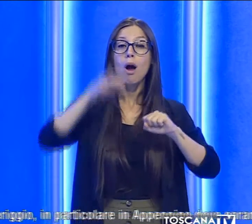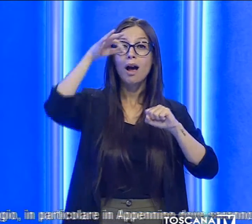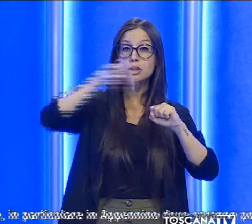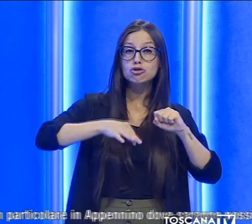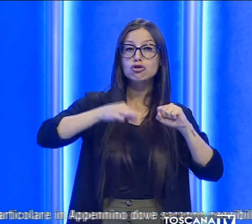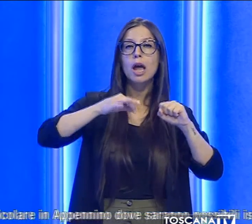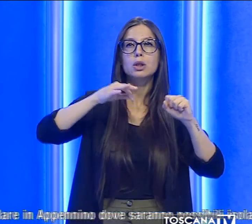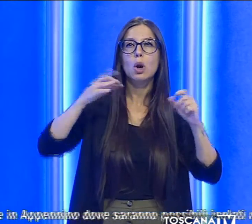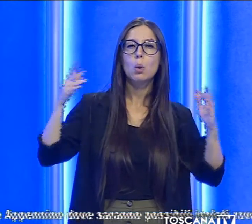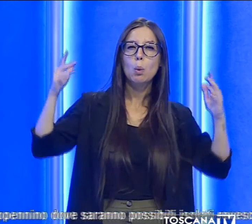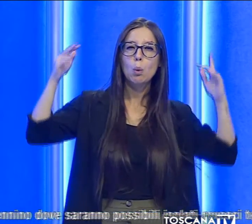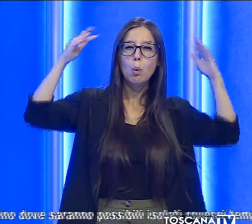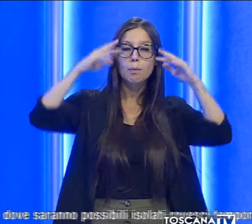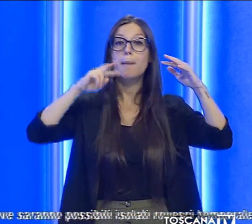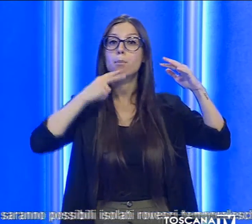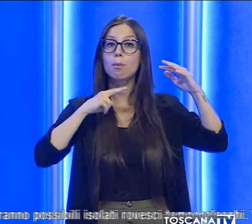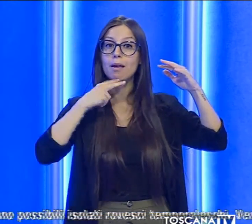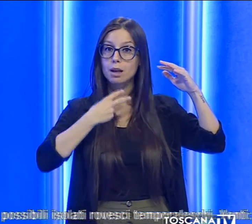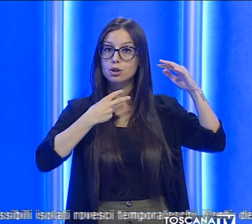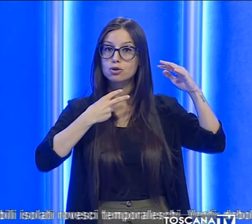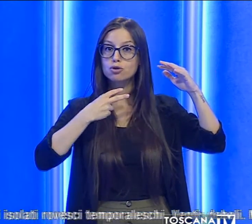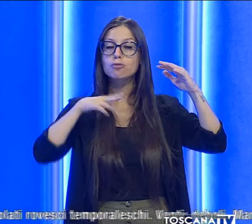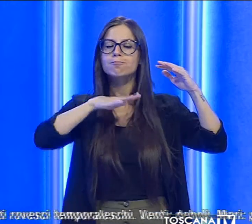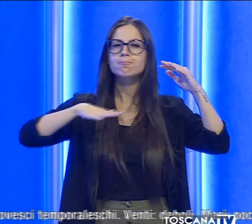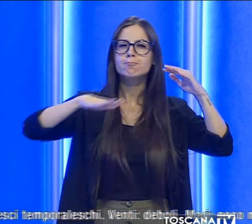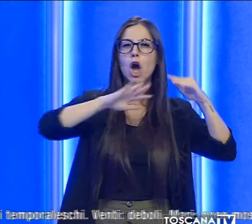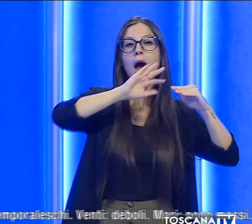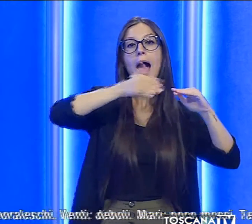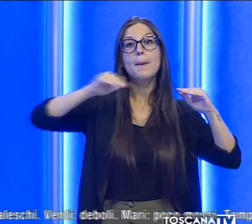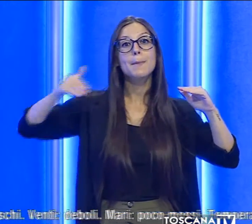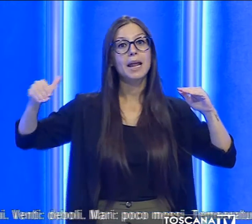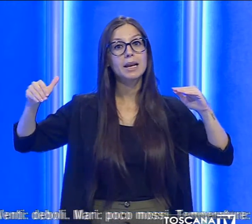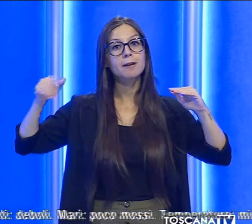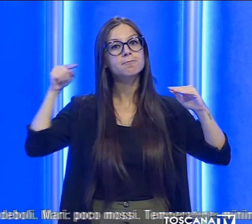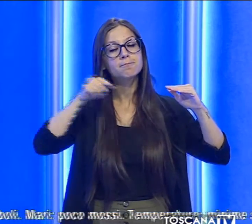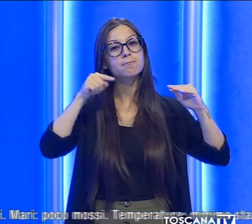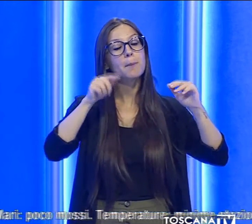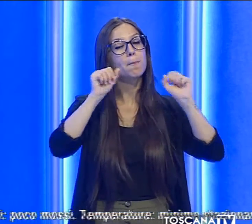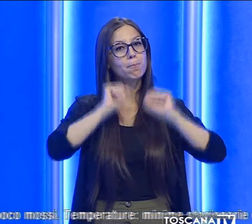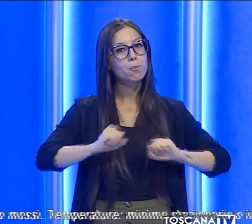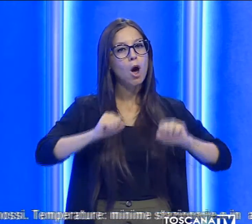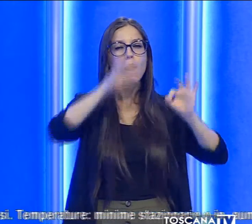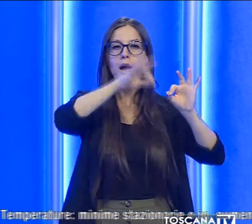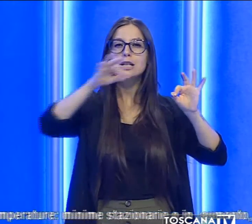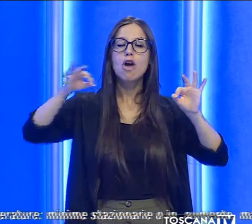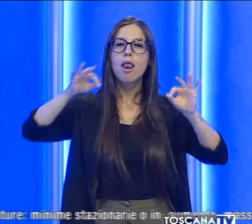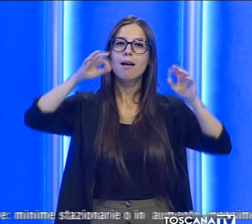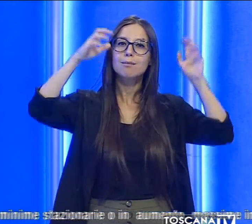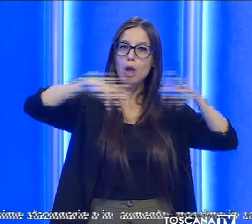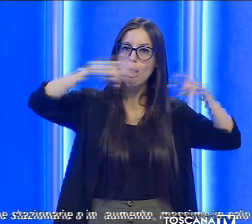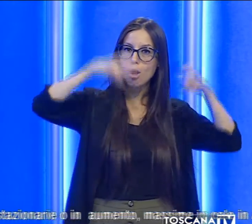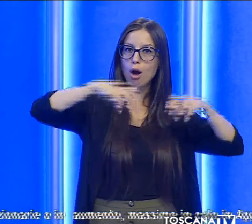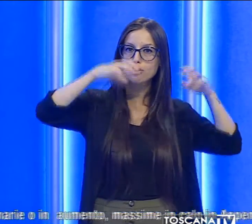nel corso del pomeriggio, in particolare in Appennino, dove saranno possibili isolati rovesci